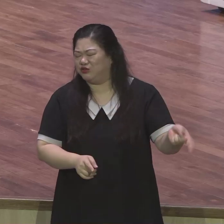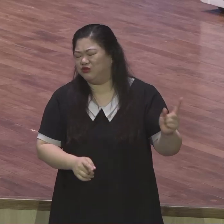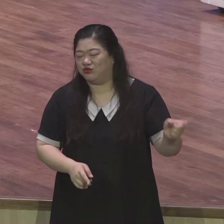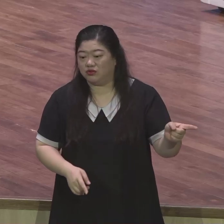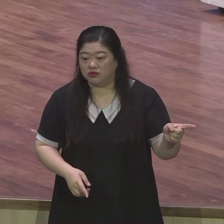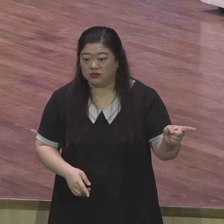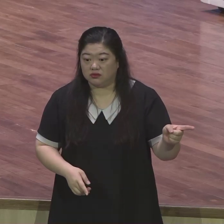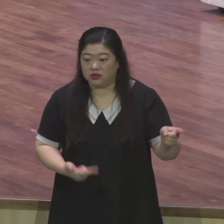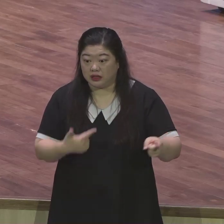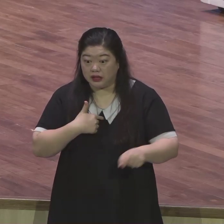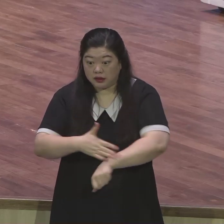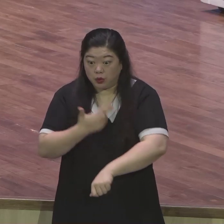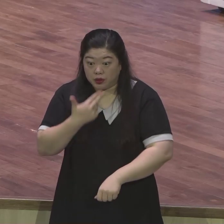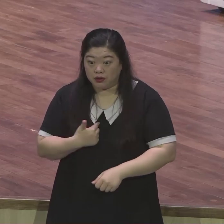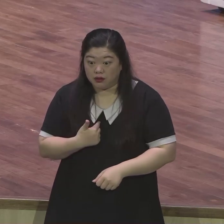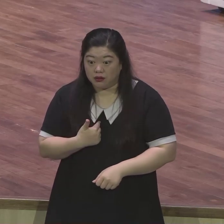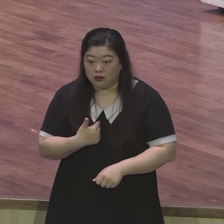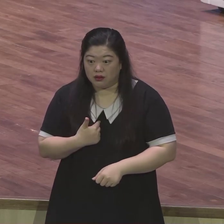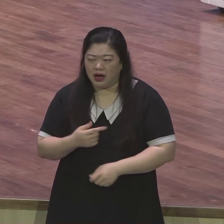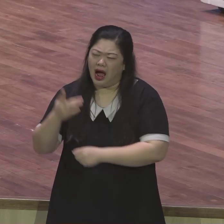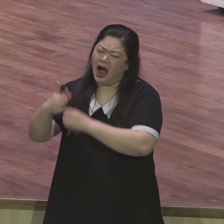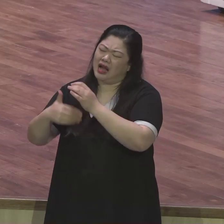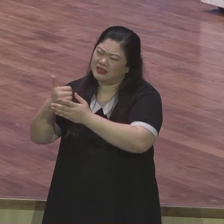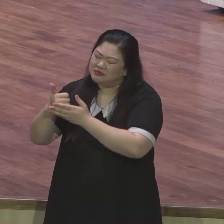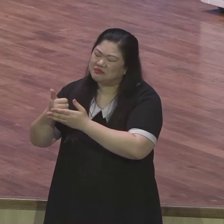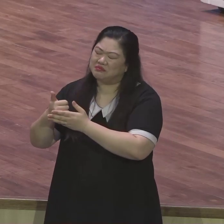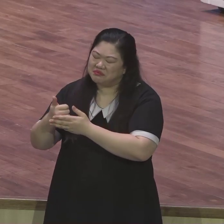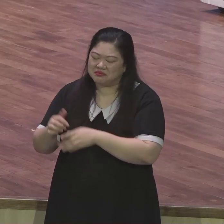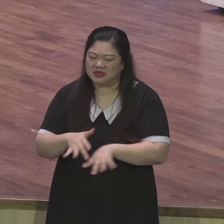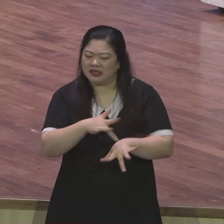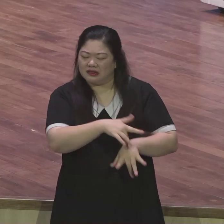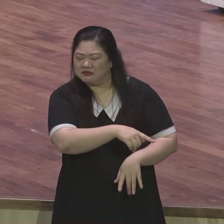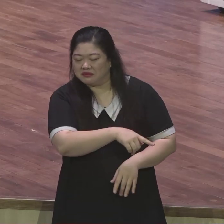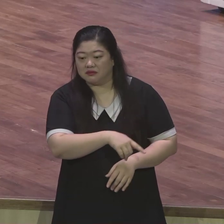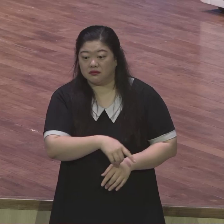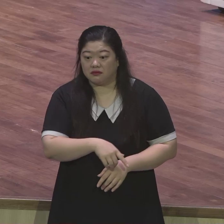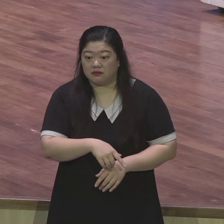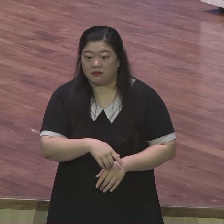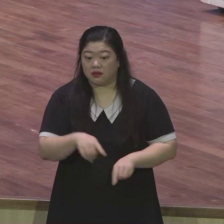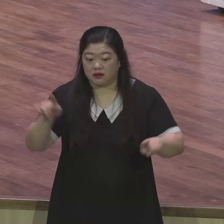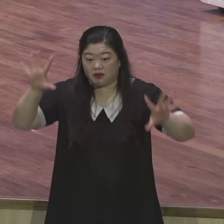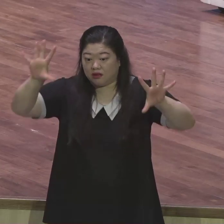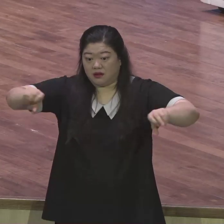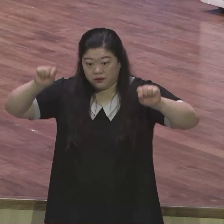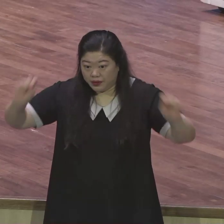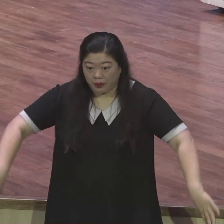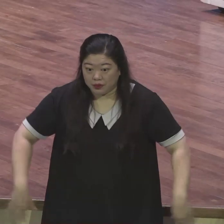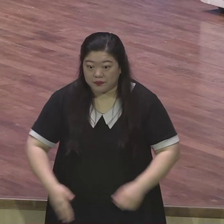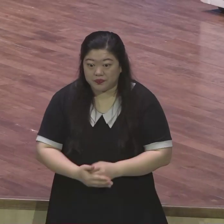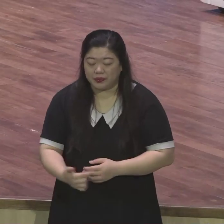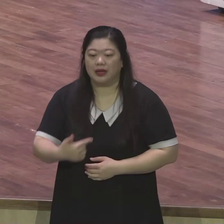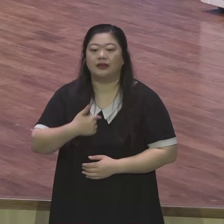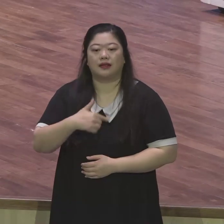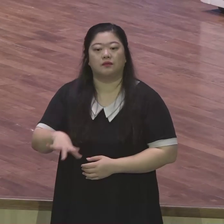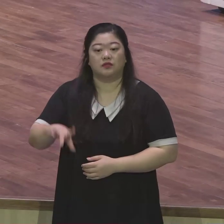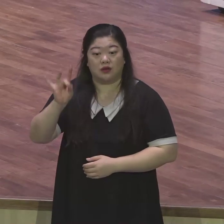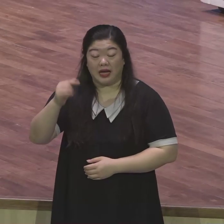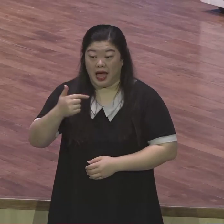해석이에요 여러분 기억하시기 바랍니다 우리는 하나님의 자녀입니다 하나님 자녀는 마귀가 속일 수는 있지만 절대